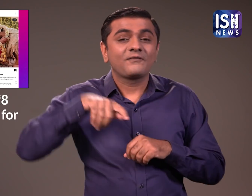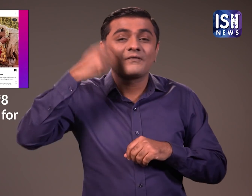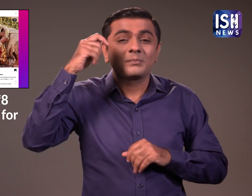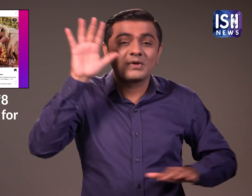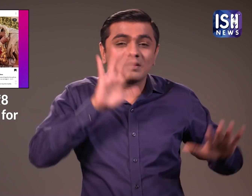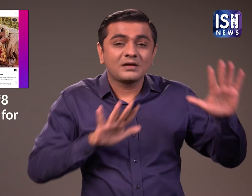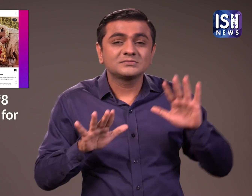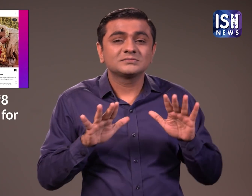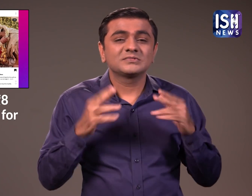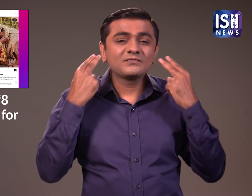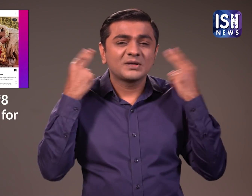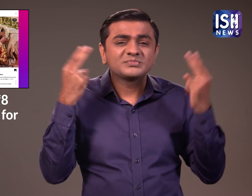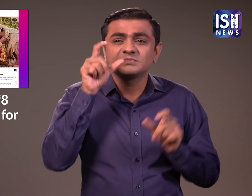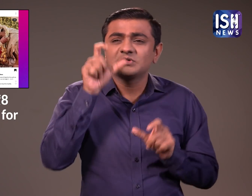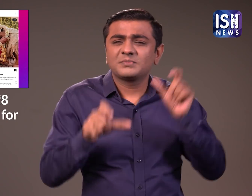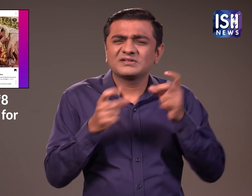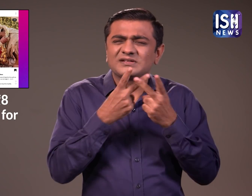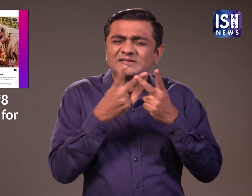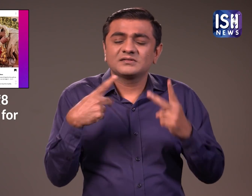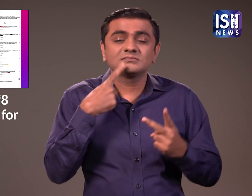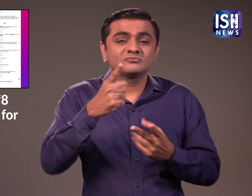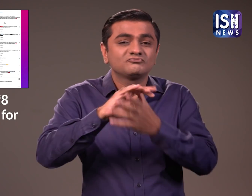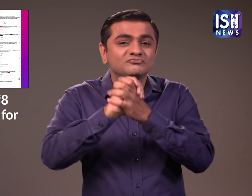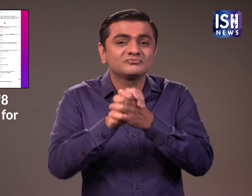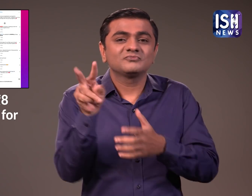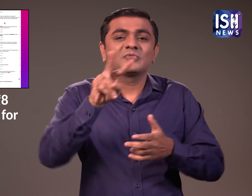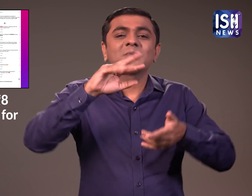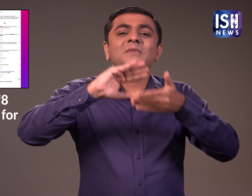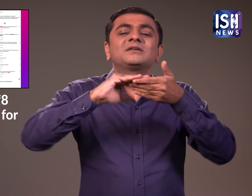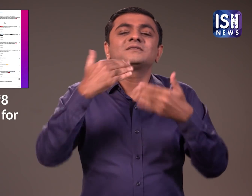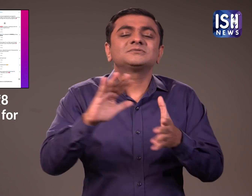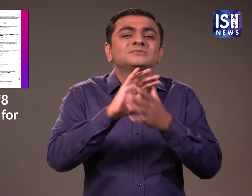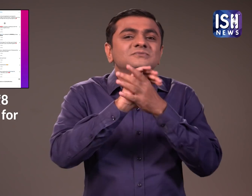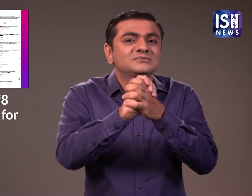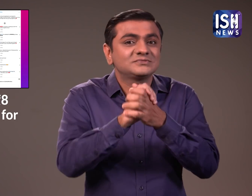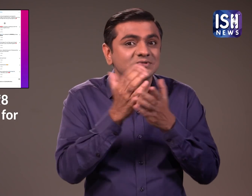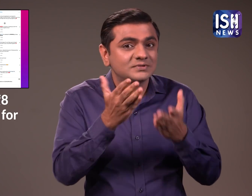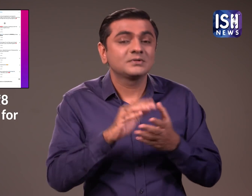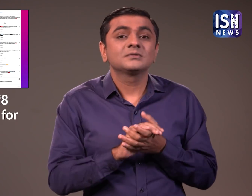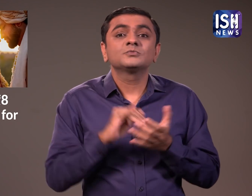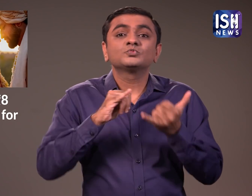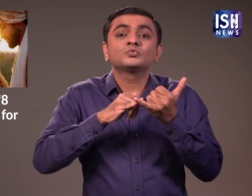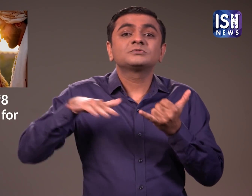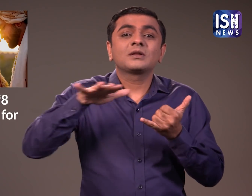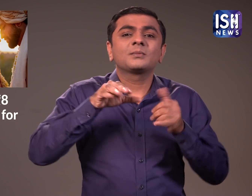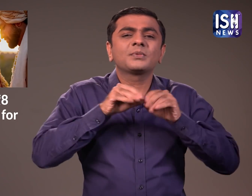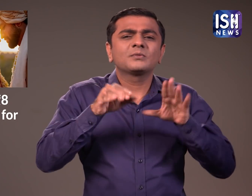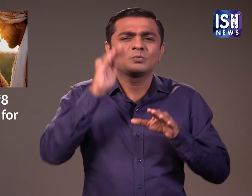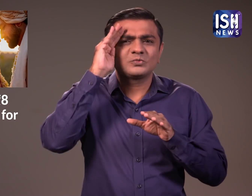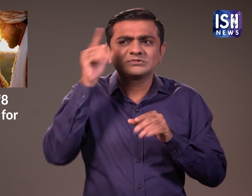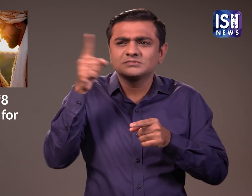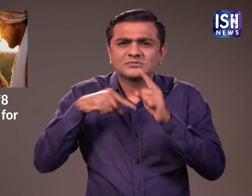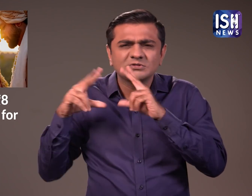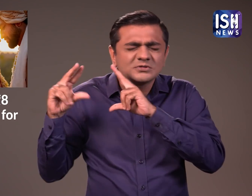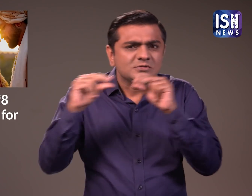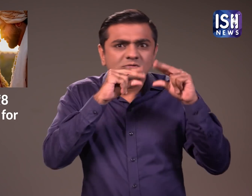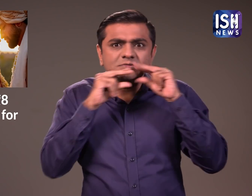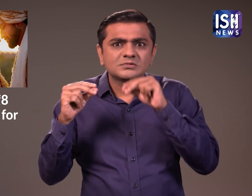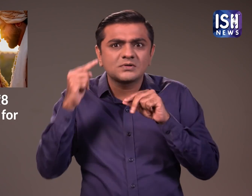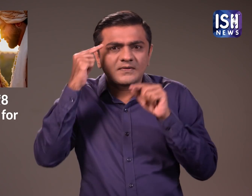बॉलिवुड की कई हस्तियों ने इस जोडे को शादी की बधाई थी विक्की कत्रीना की शादी को लेकर सोशल मीडिया पर